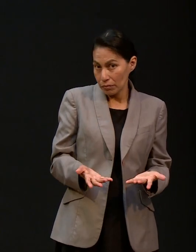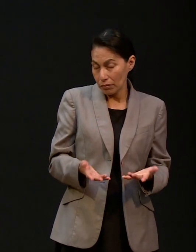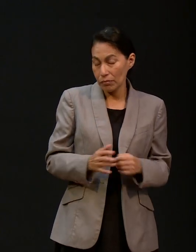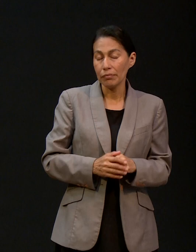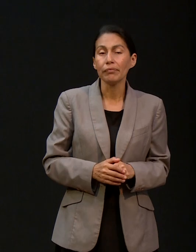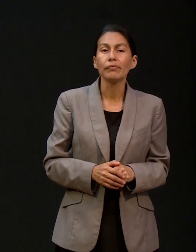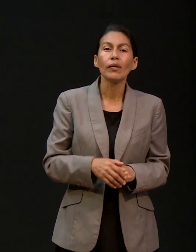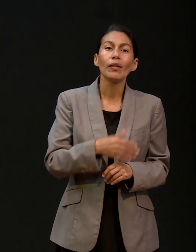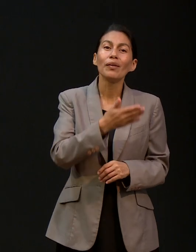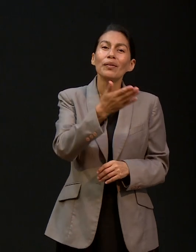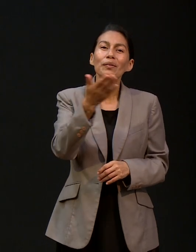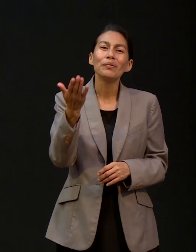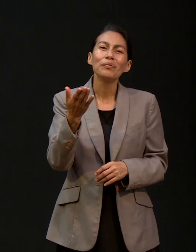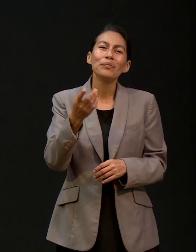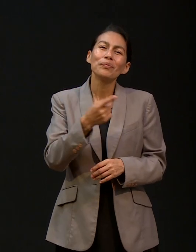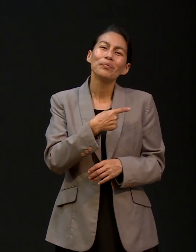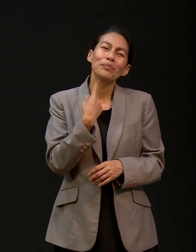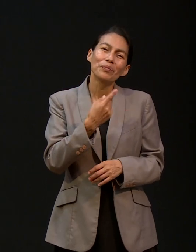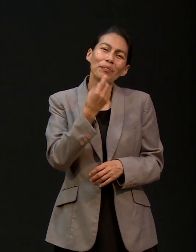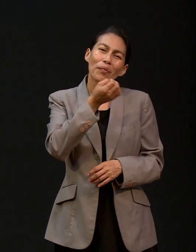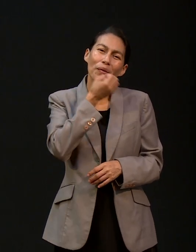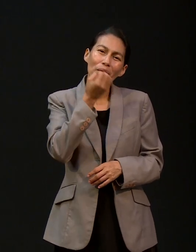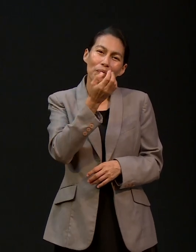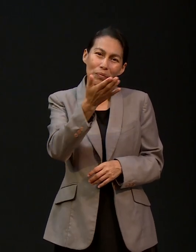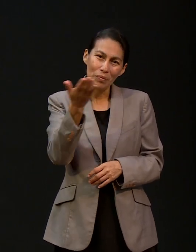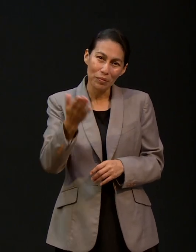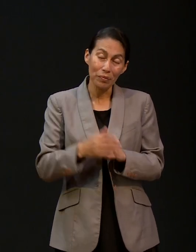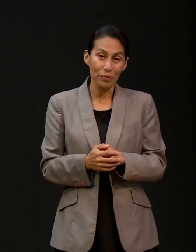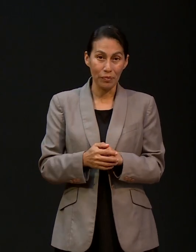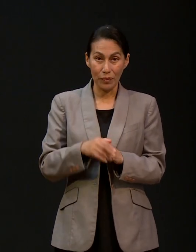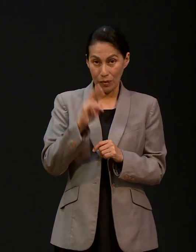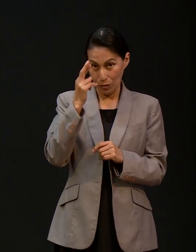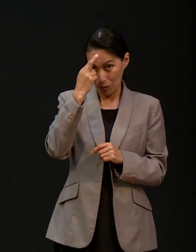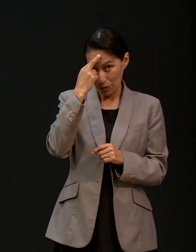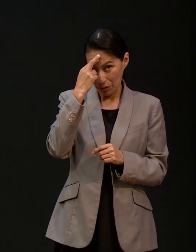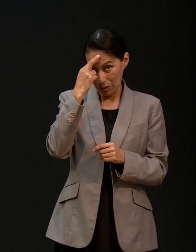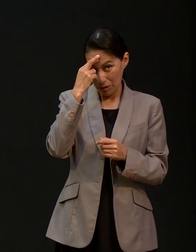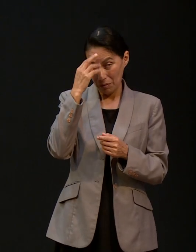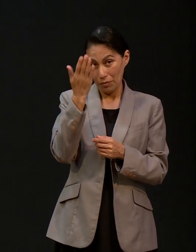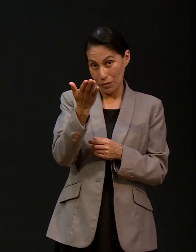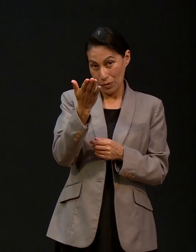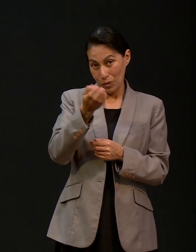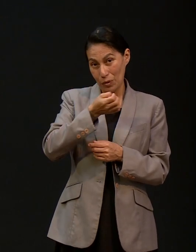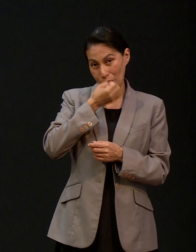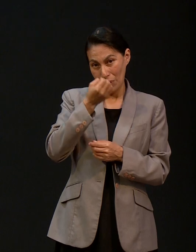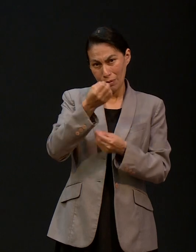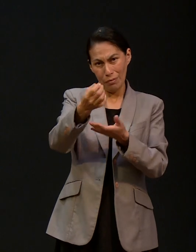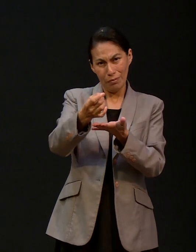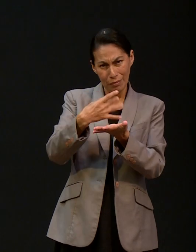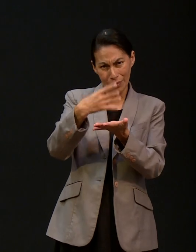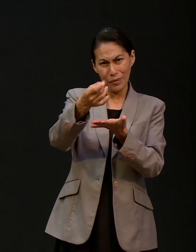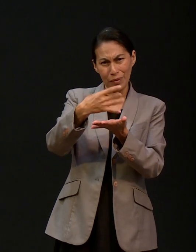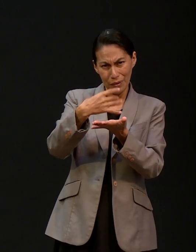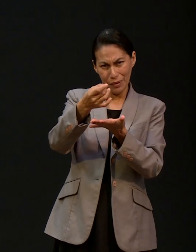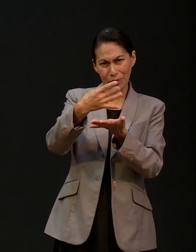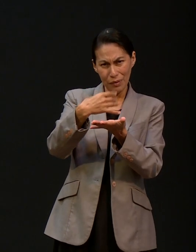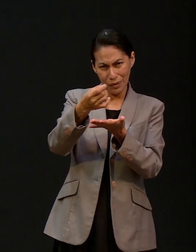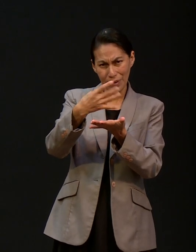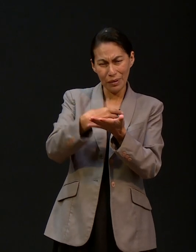Envíen sus pedidos de oración a los medios que están pasando en pantalla, a fin de que podamos todos reunirnos